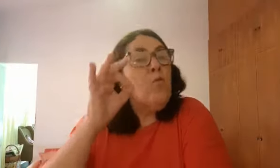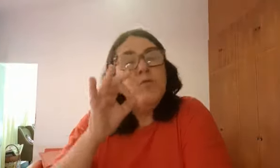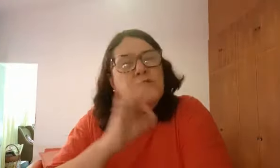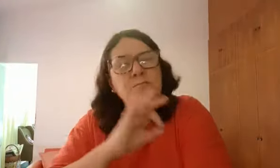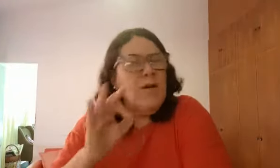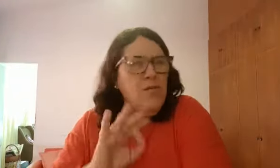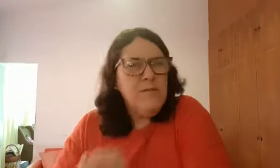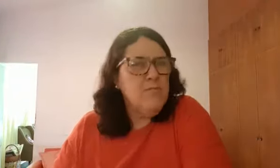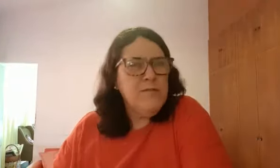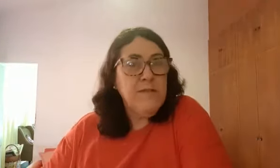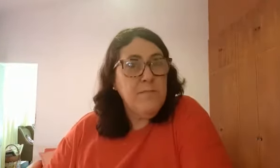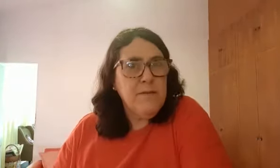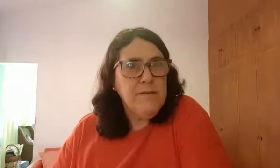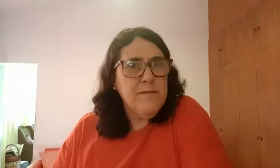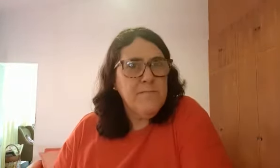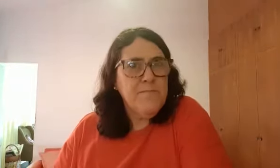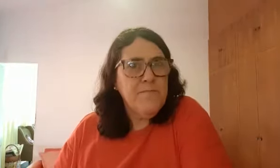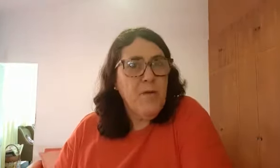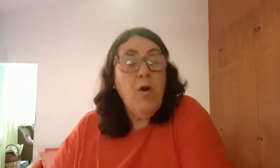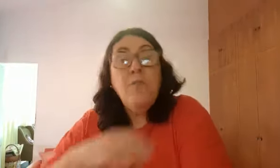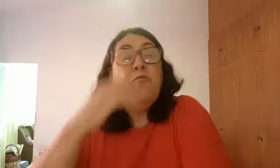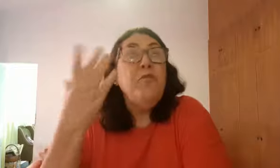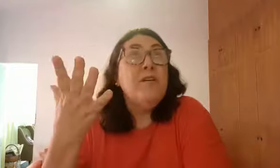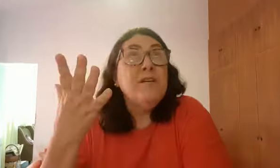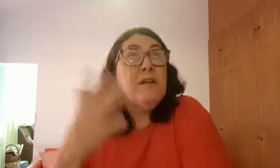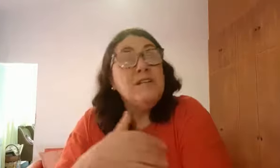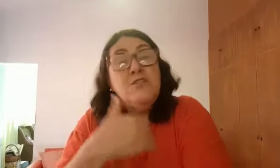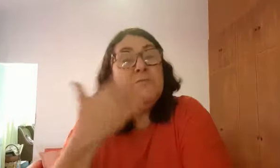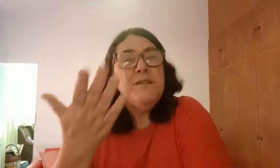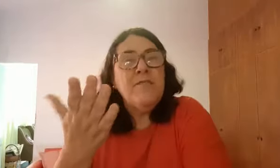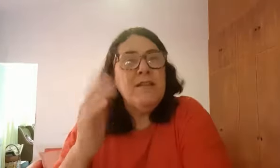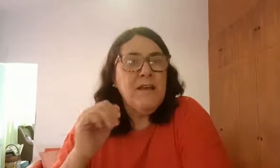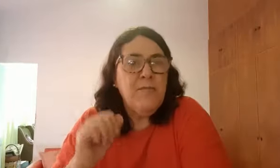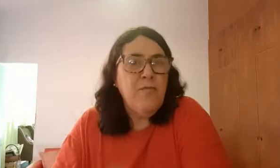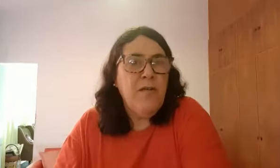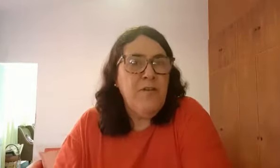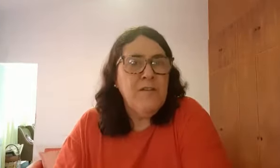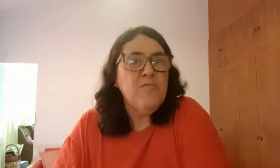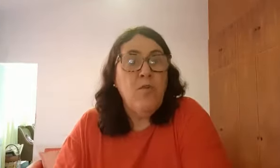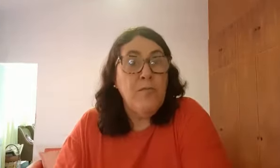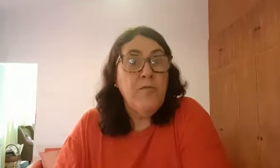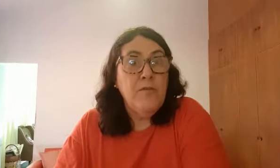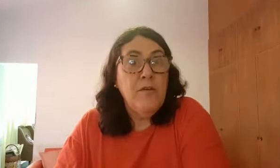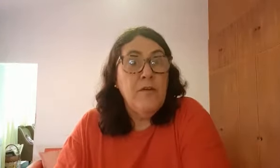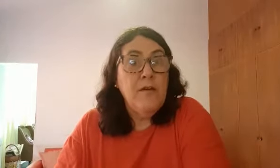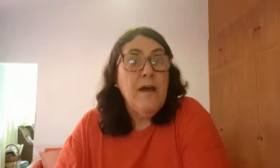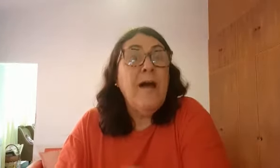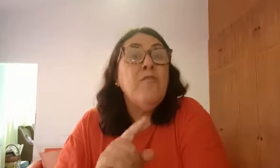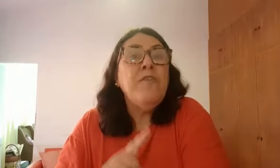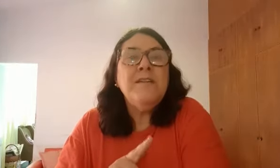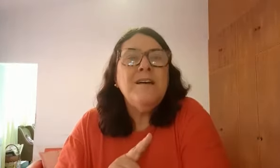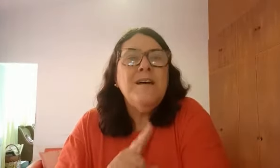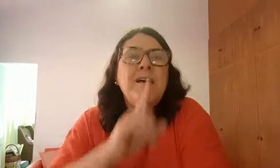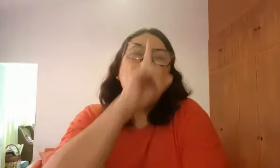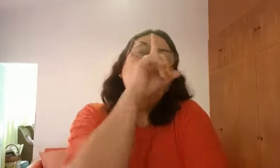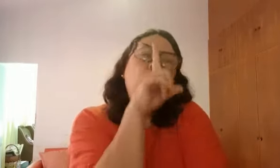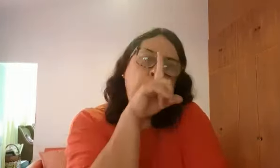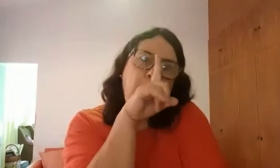conta de uma coisa muito simples, óbvia, que a gente não precisava estar aqui para ficar falando óbvio. A vida é uma